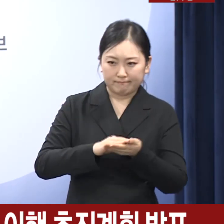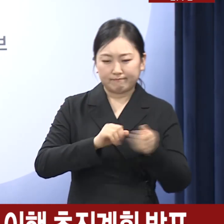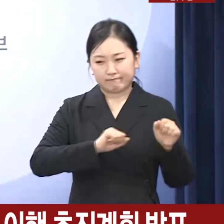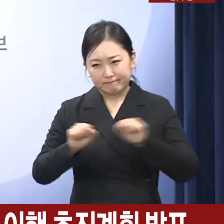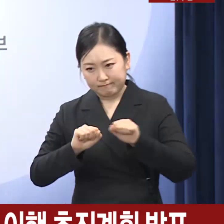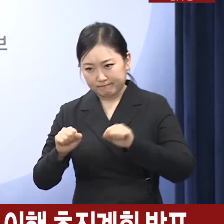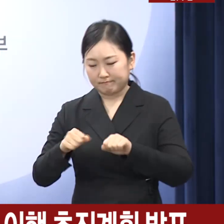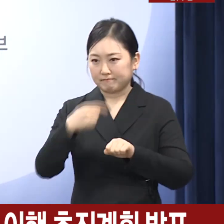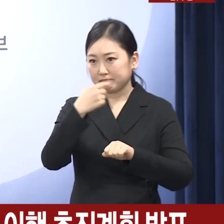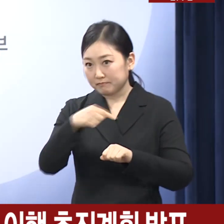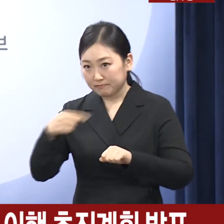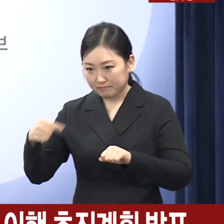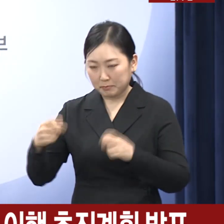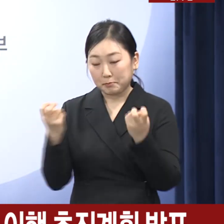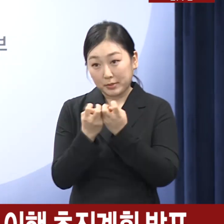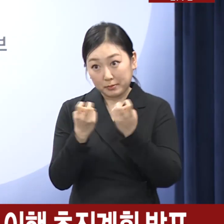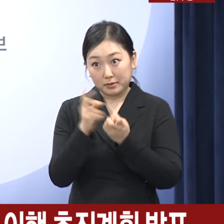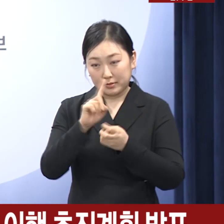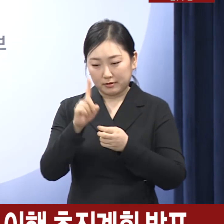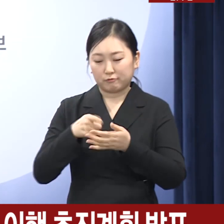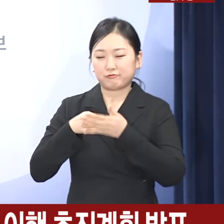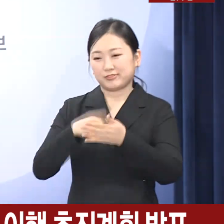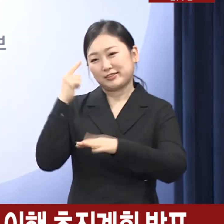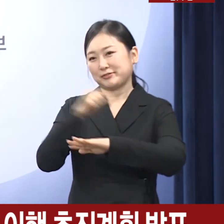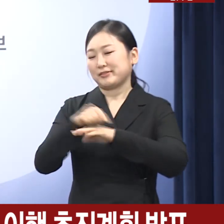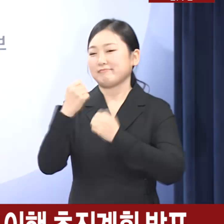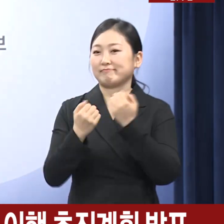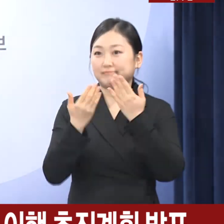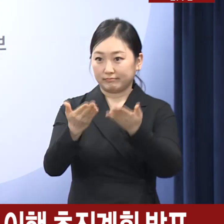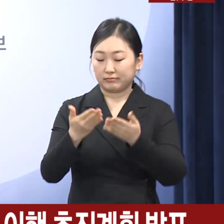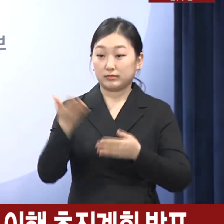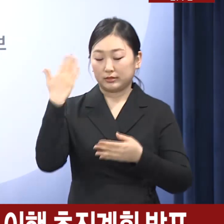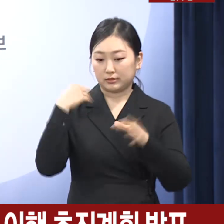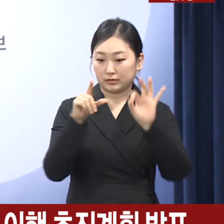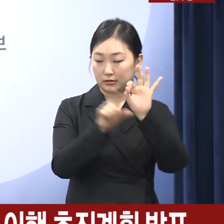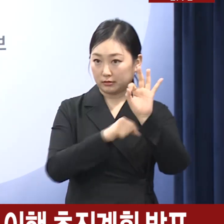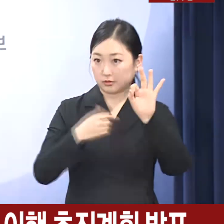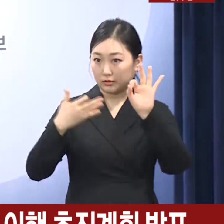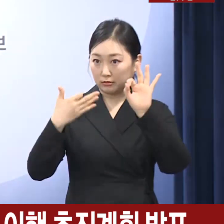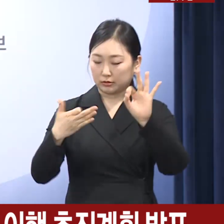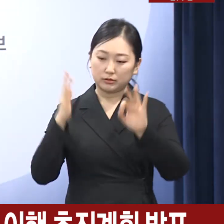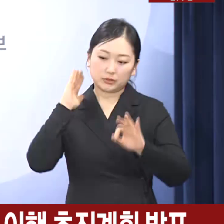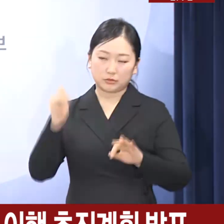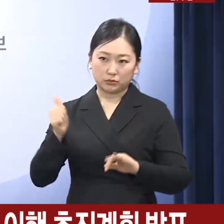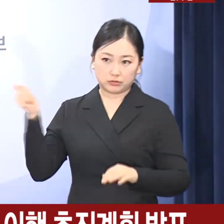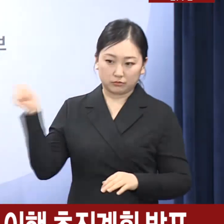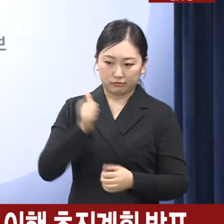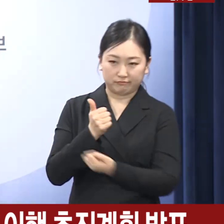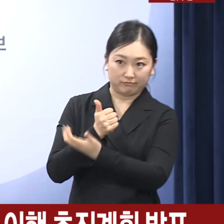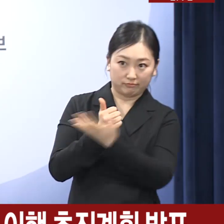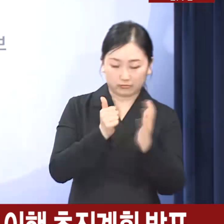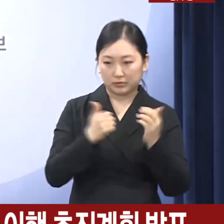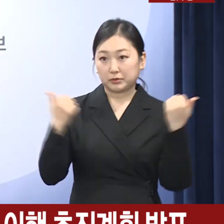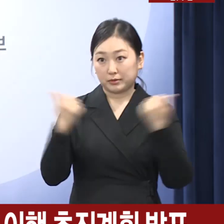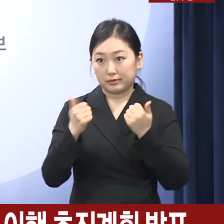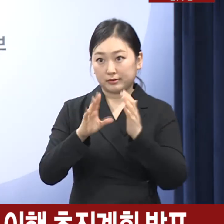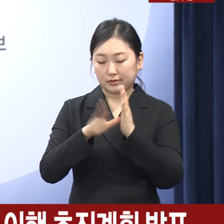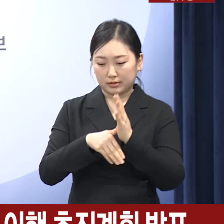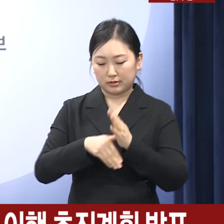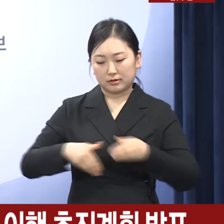설명드리겠습니다. 보건복지부는 지난 10월 19일 대통령 주재 필수 의료